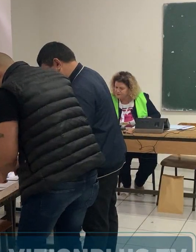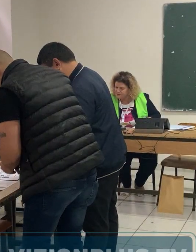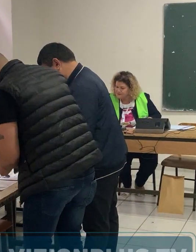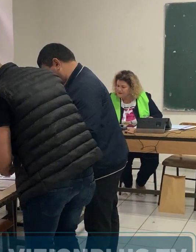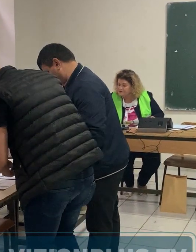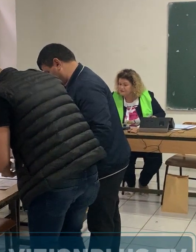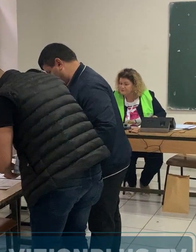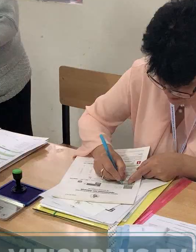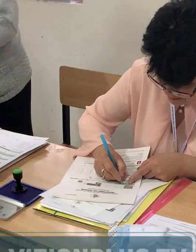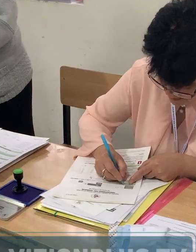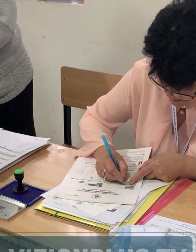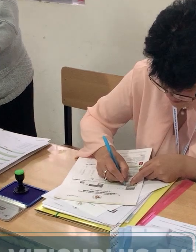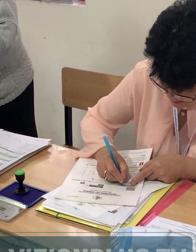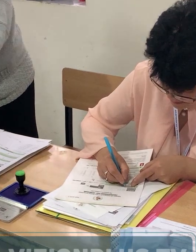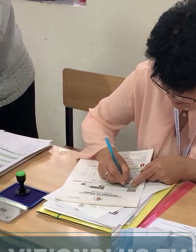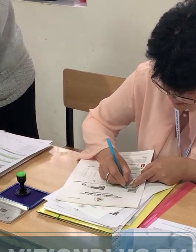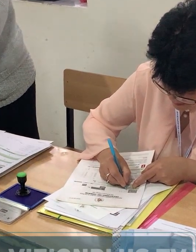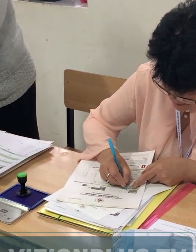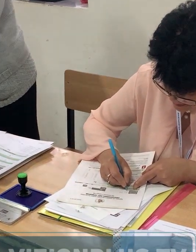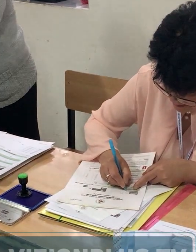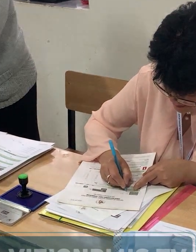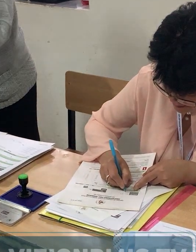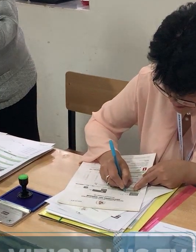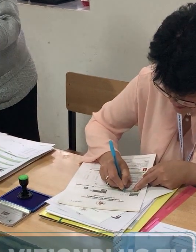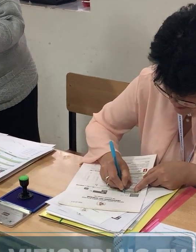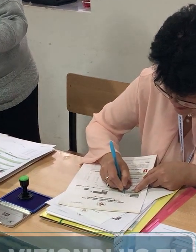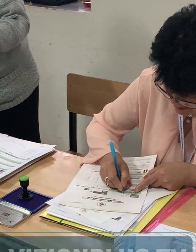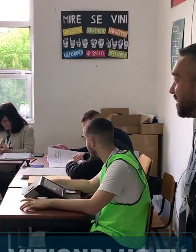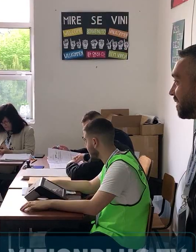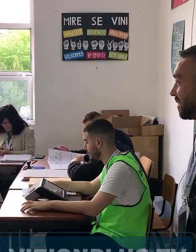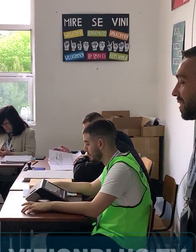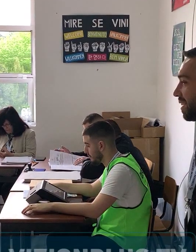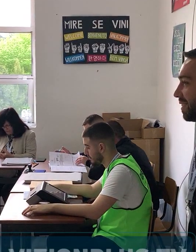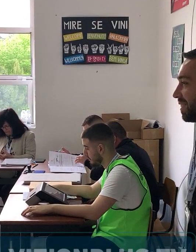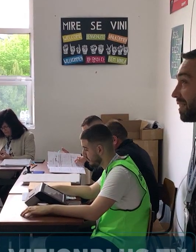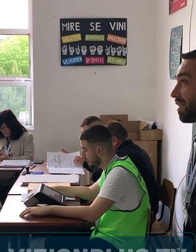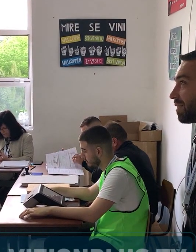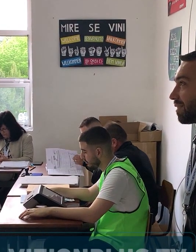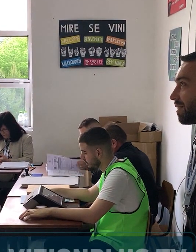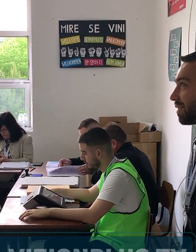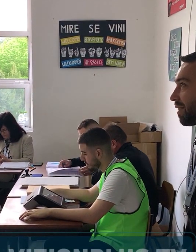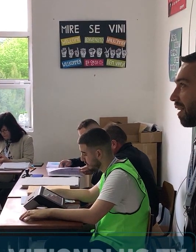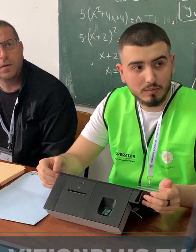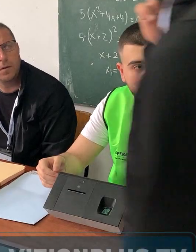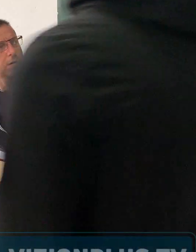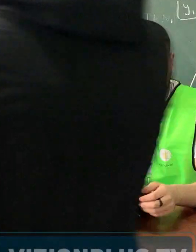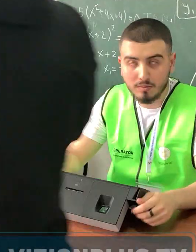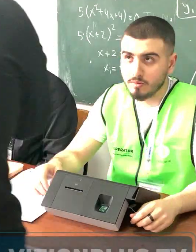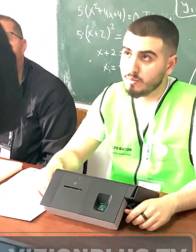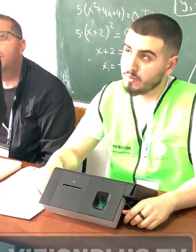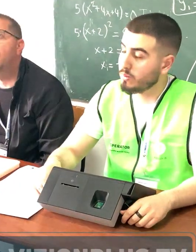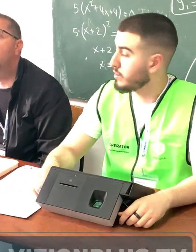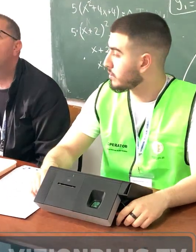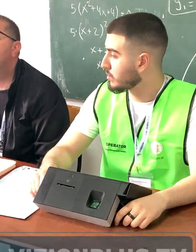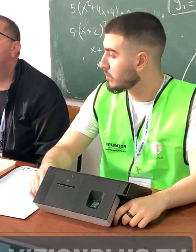identifikimit elektronik, dërkohë që në disat të tjera ka patur probleme me paracitjene komisionerve. Duke par situatën e kryuar,